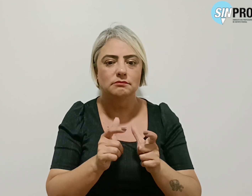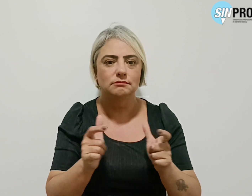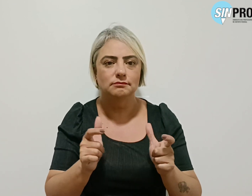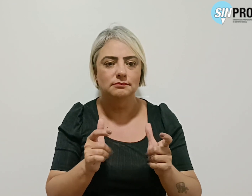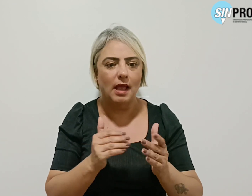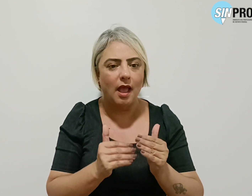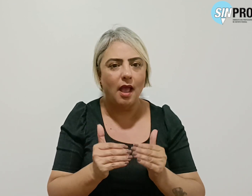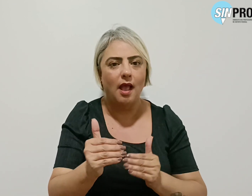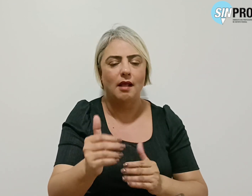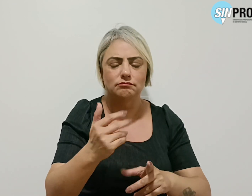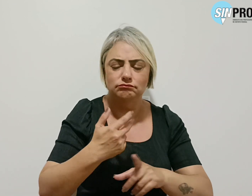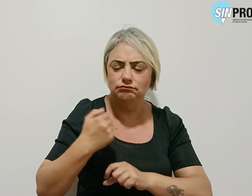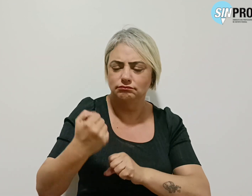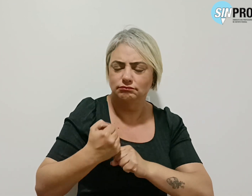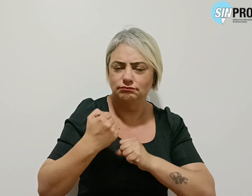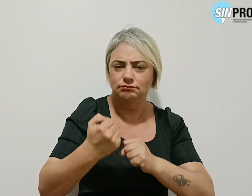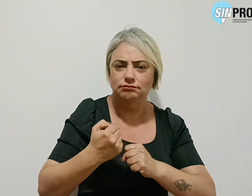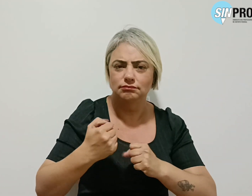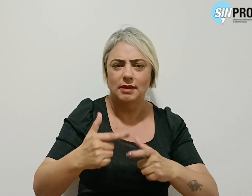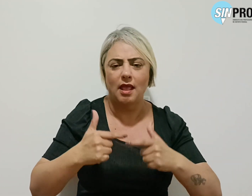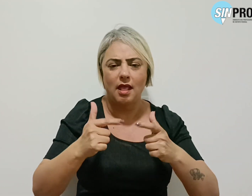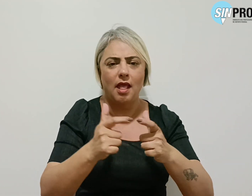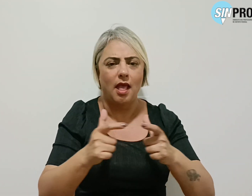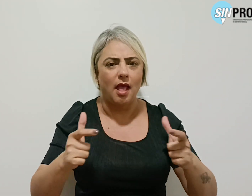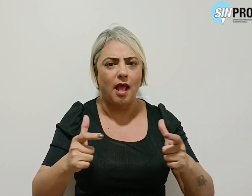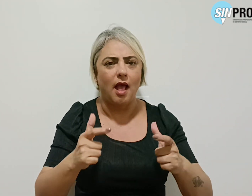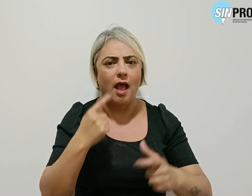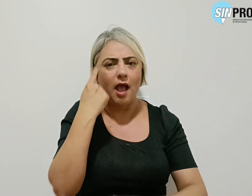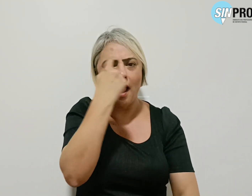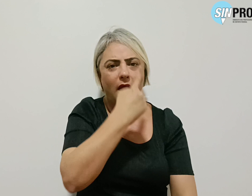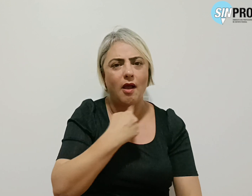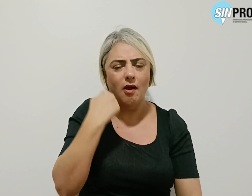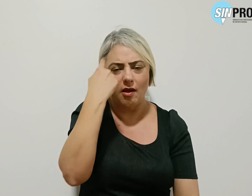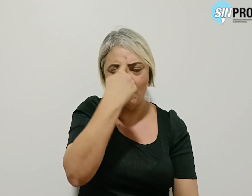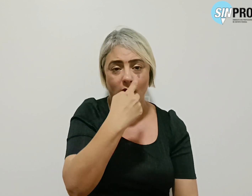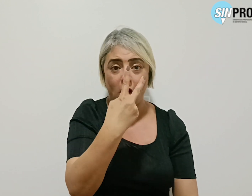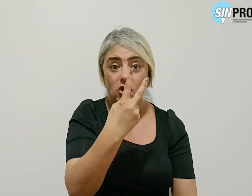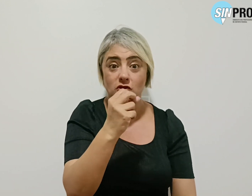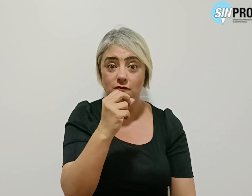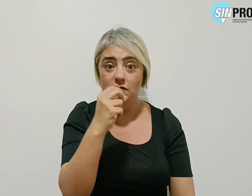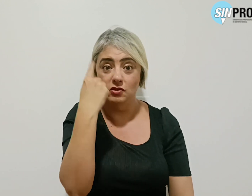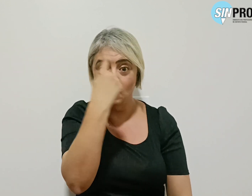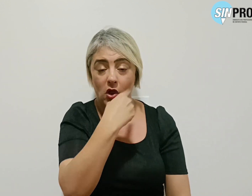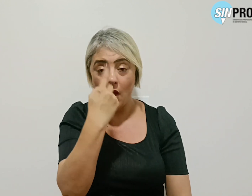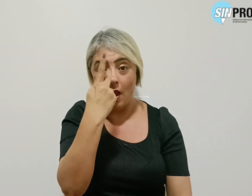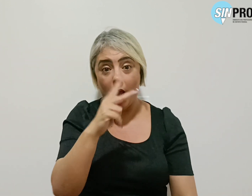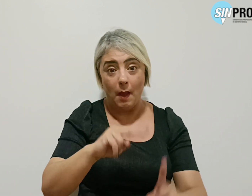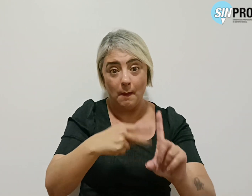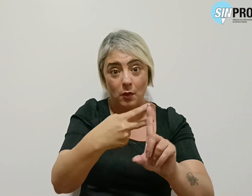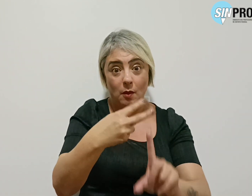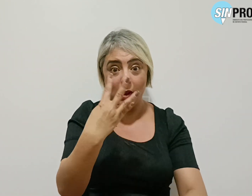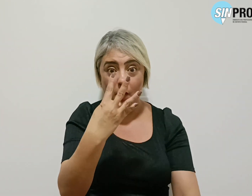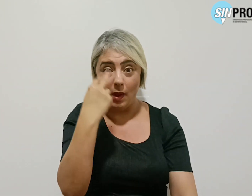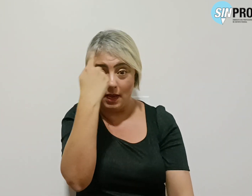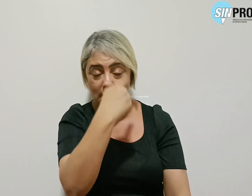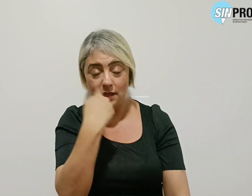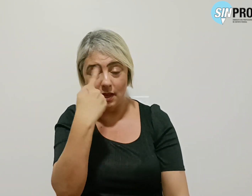avanço na luta pela ampliação da carga horária de 20 horas para 40 horas foi outra